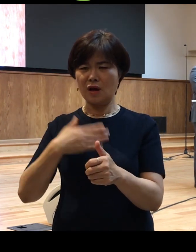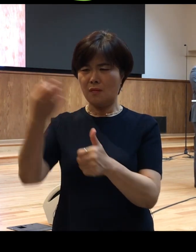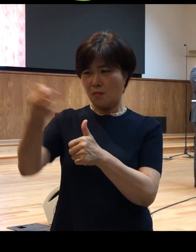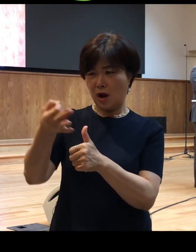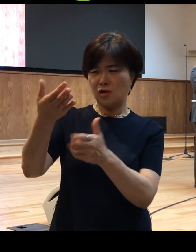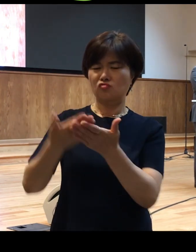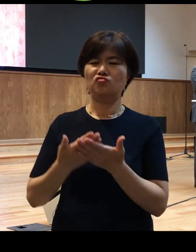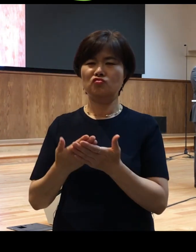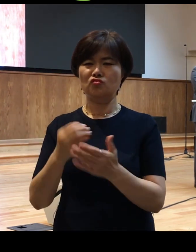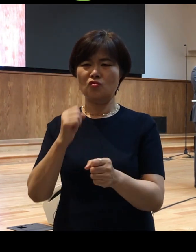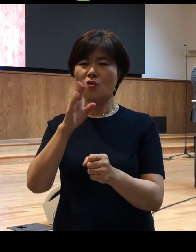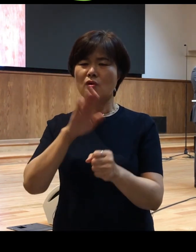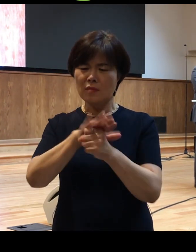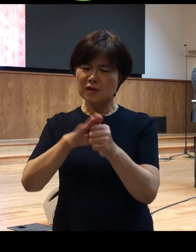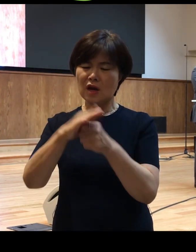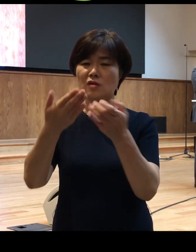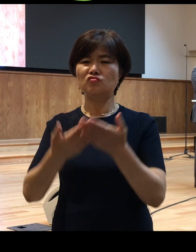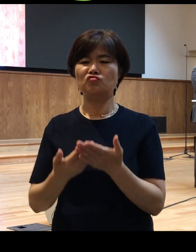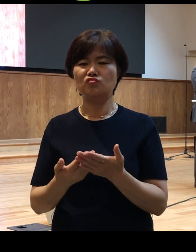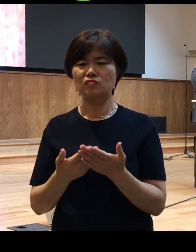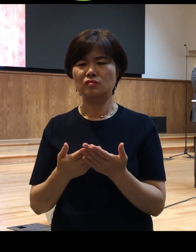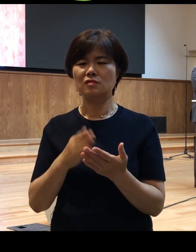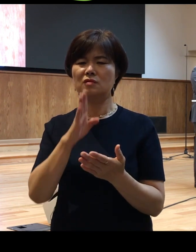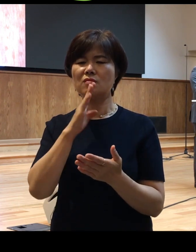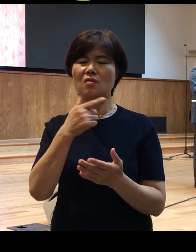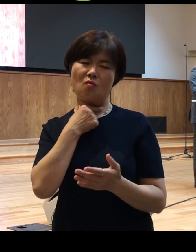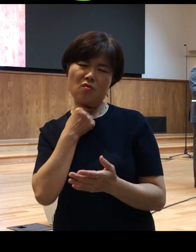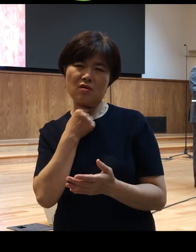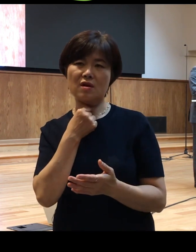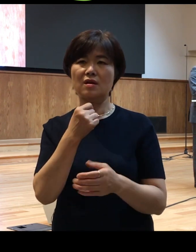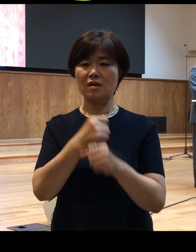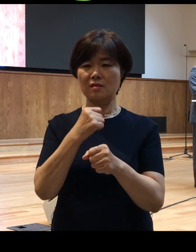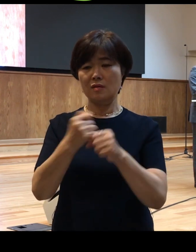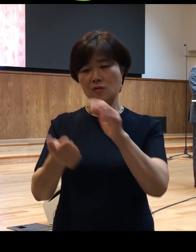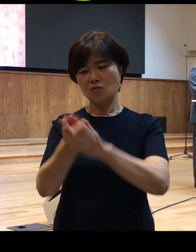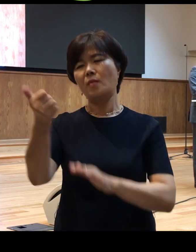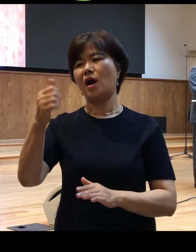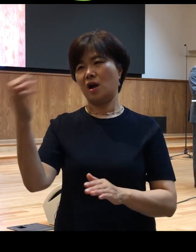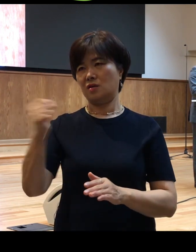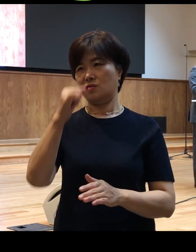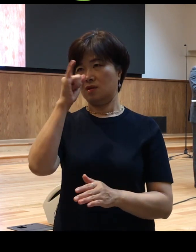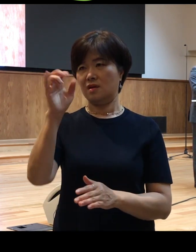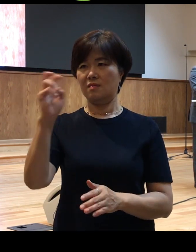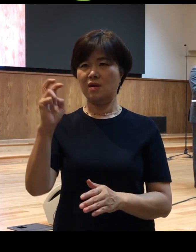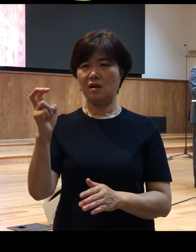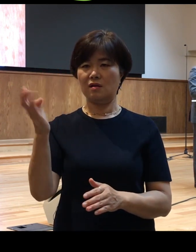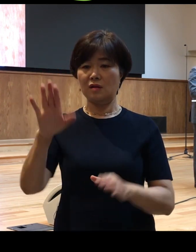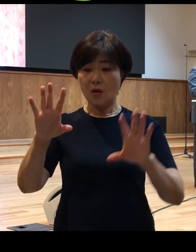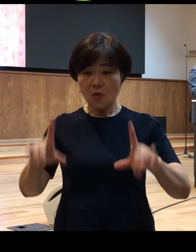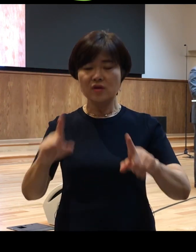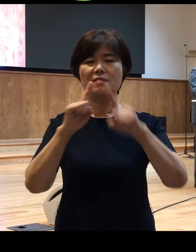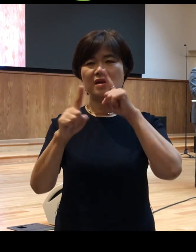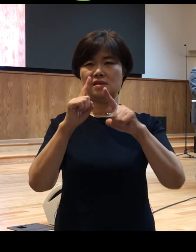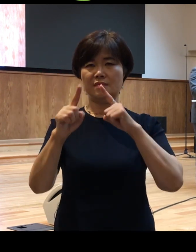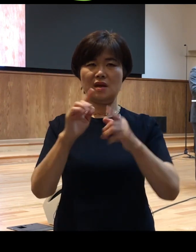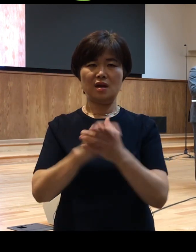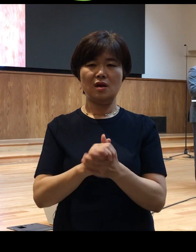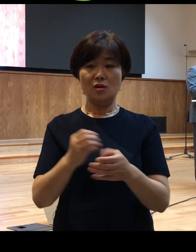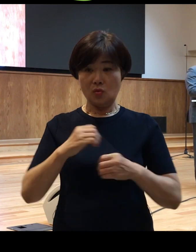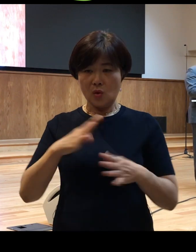눈길을 주었으면 아마 그런 바람이 가득했을 것입니다 그런데 오늘 본문에 놀라운 사건이 일어납니다